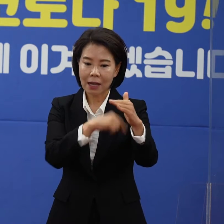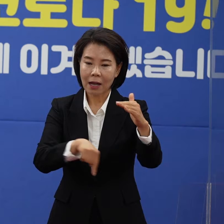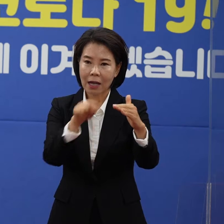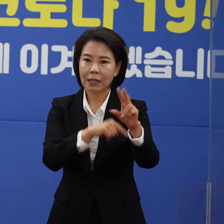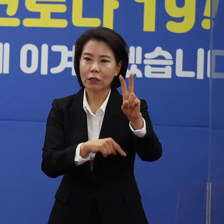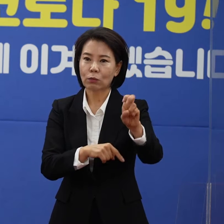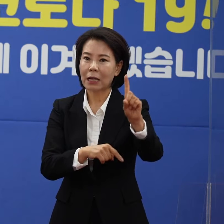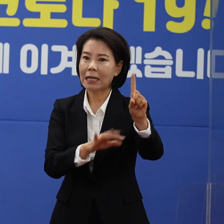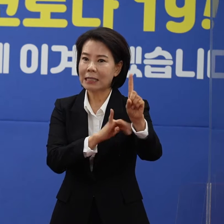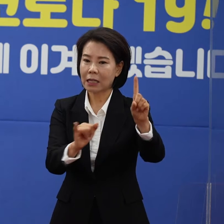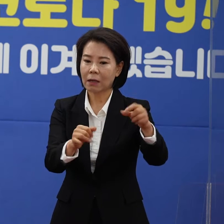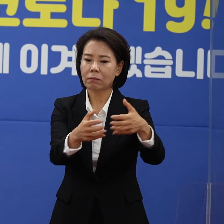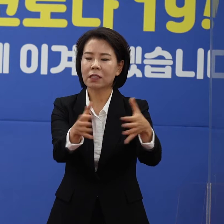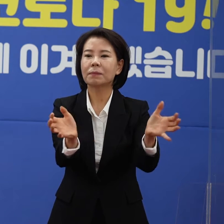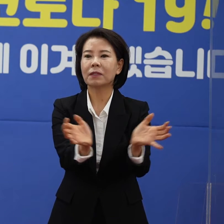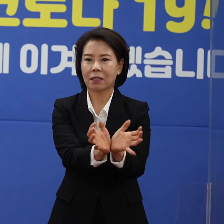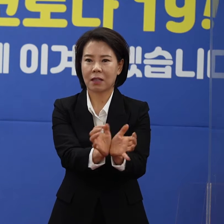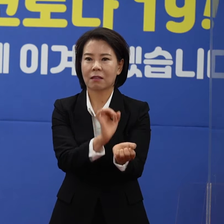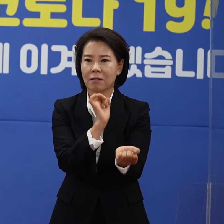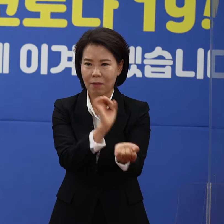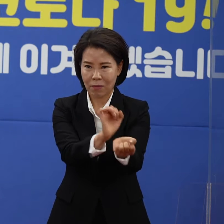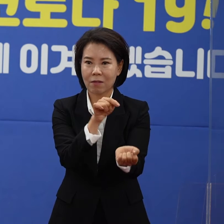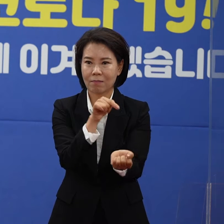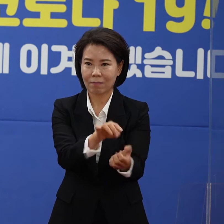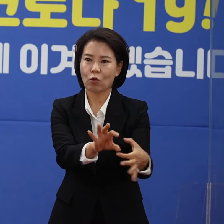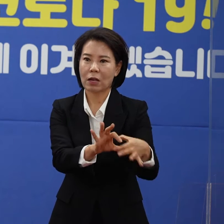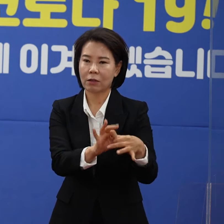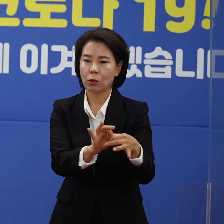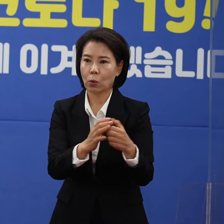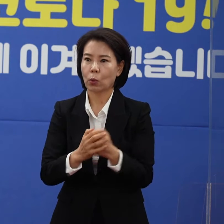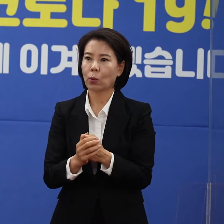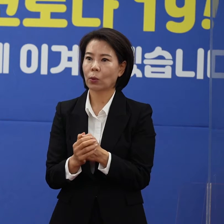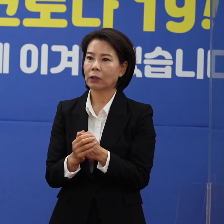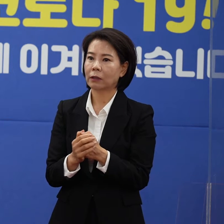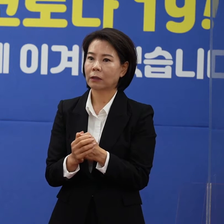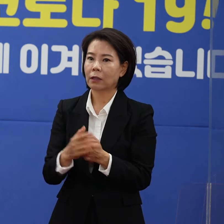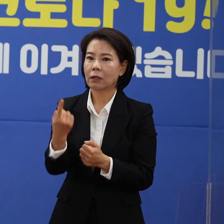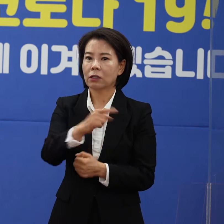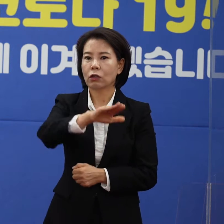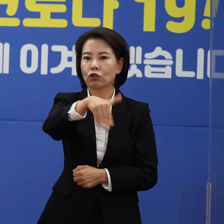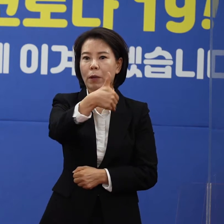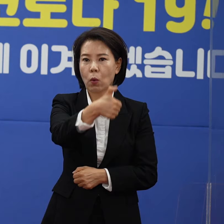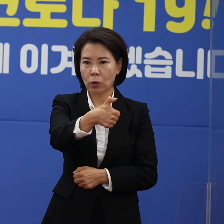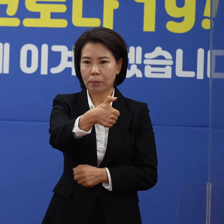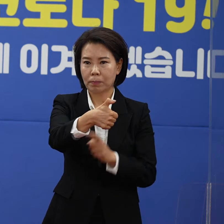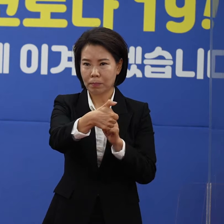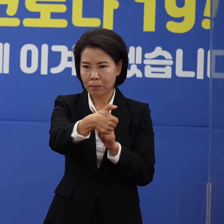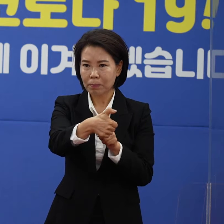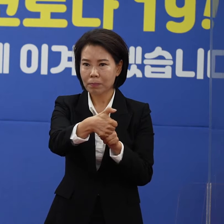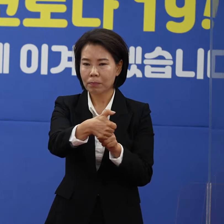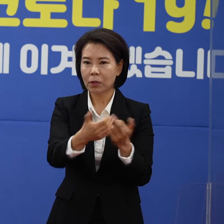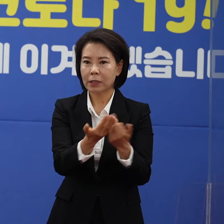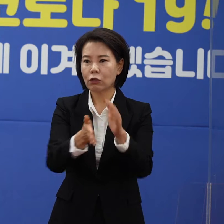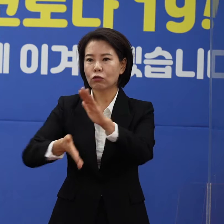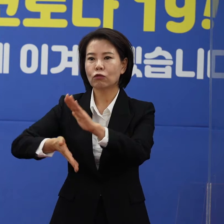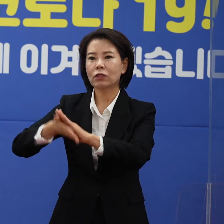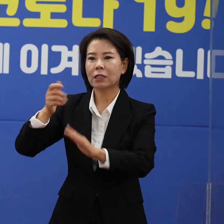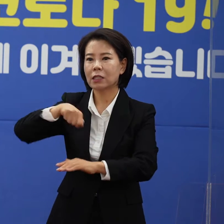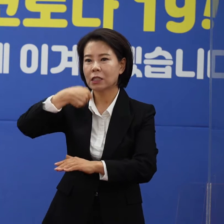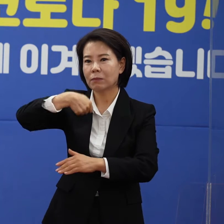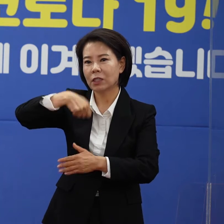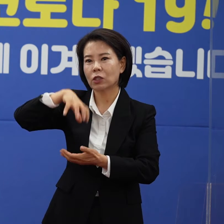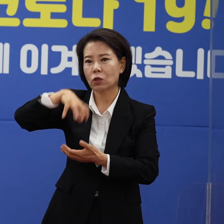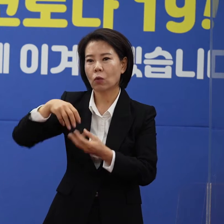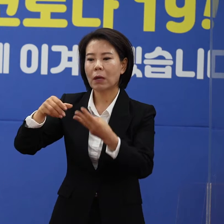21명은 집단 감염 사례와 관련이 있습니다. 1,950번은 제주시 음식점